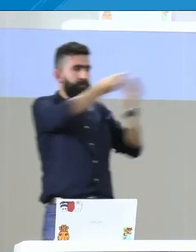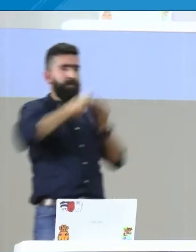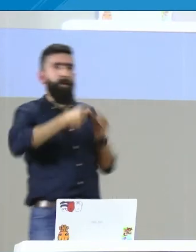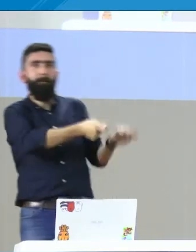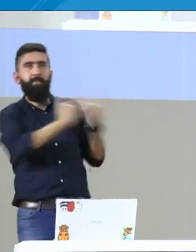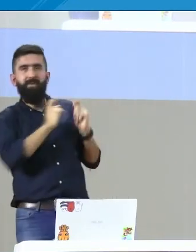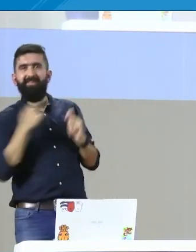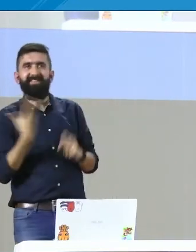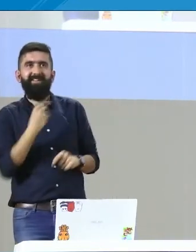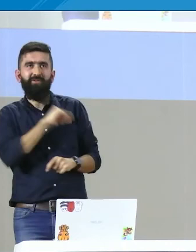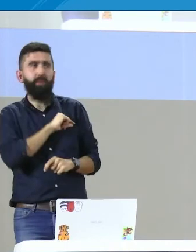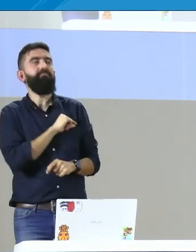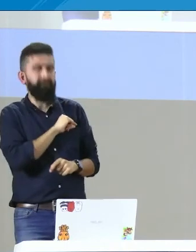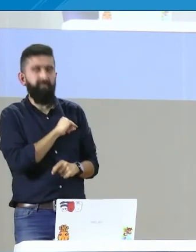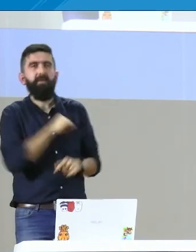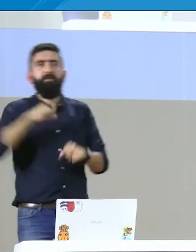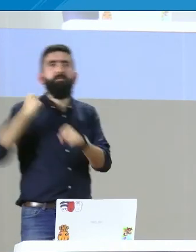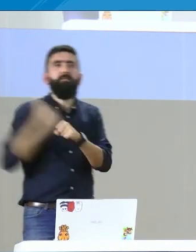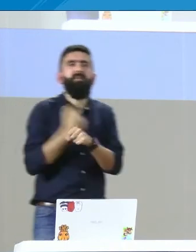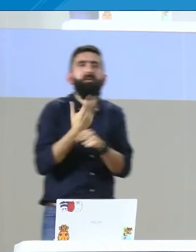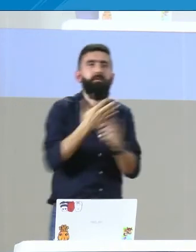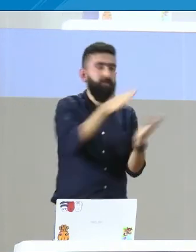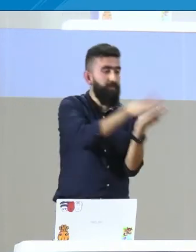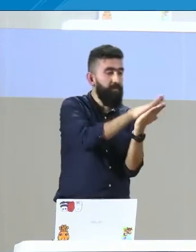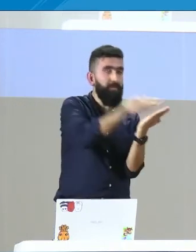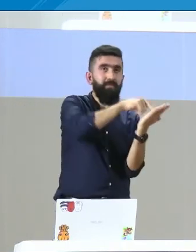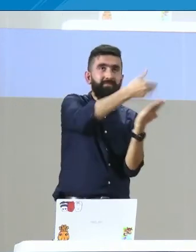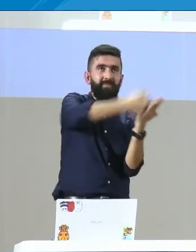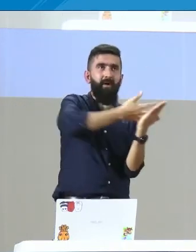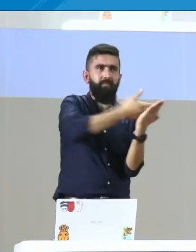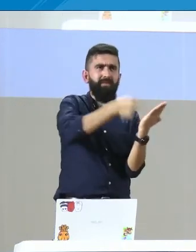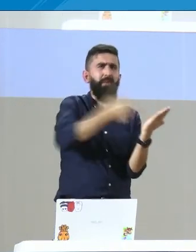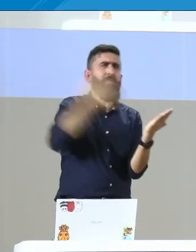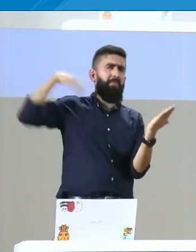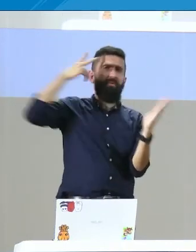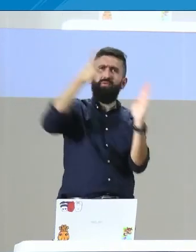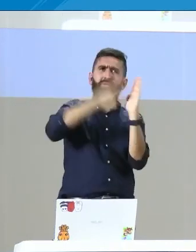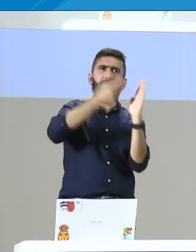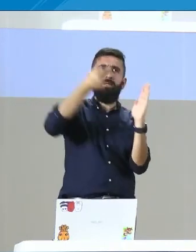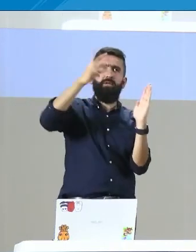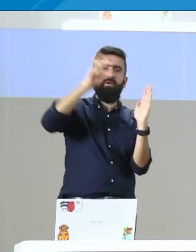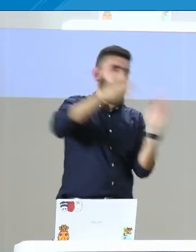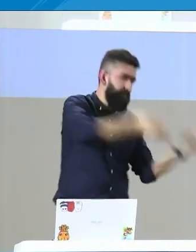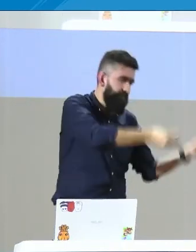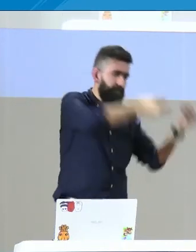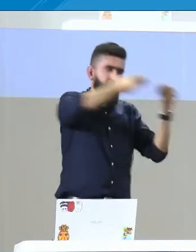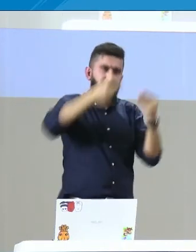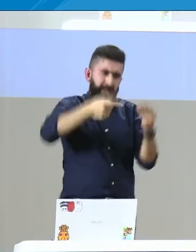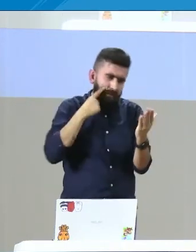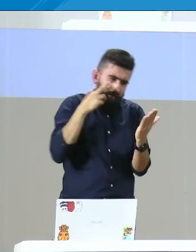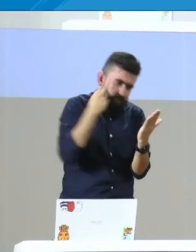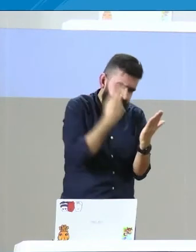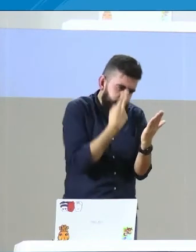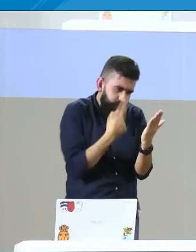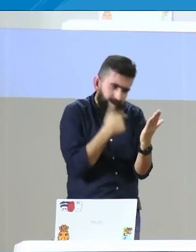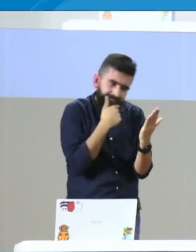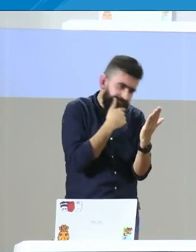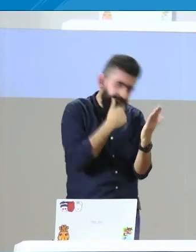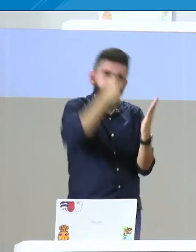de mucho debatirlo y hablarlo y socializarlo, entonces en liderazgo en el INSOR, entonces la idea es que se genere, inicialmente se